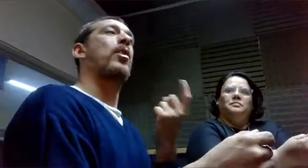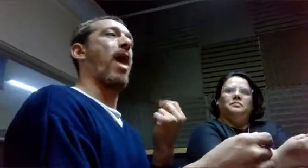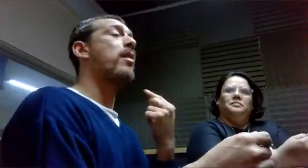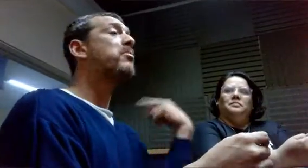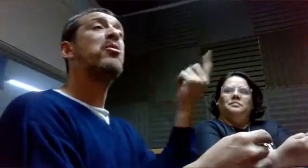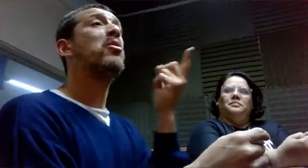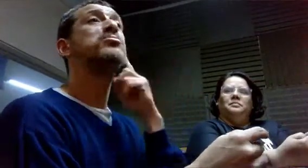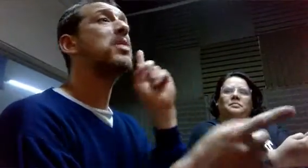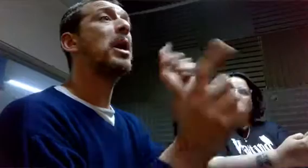la cuido a ti.